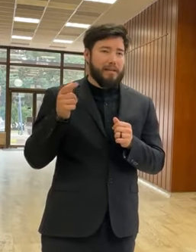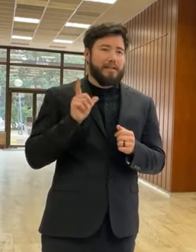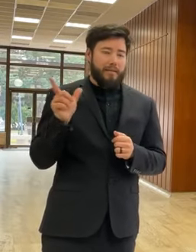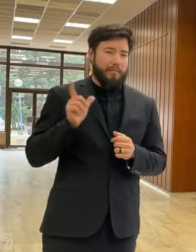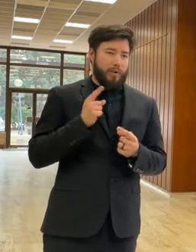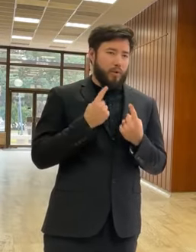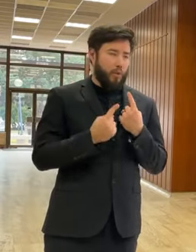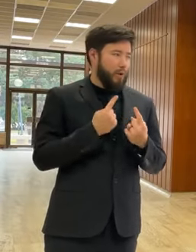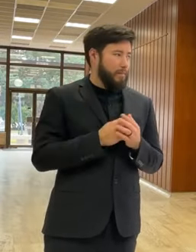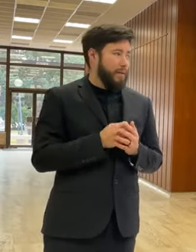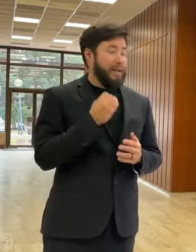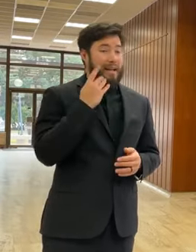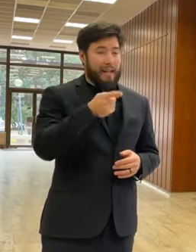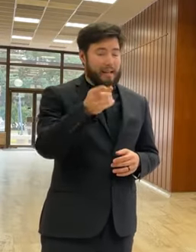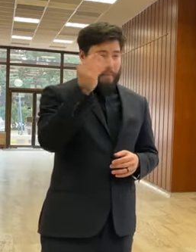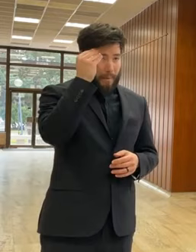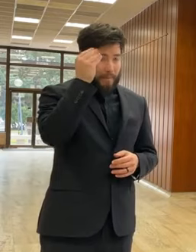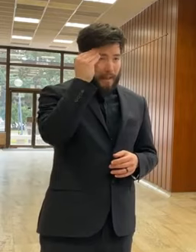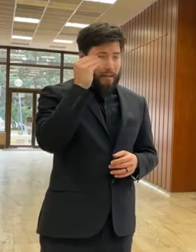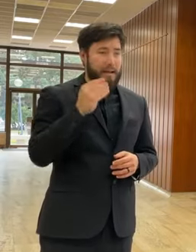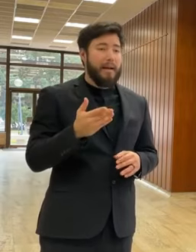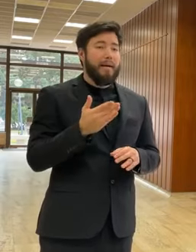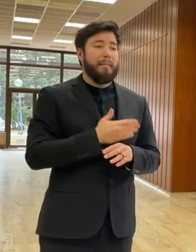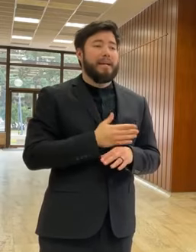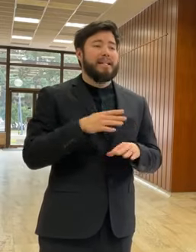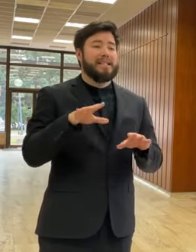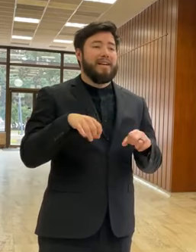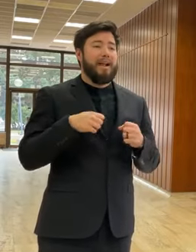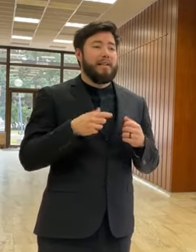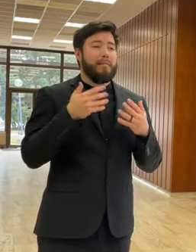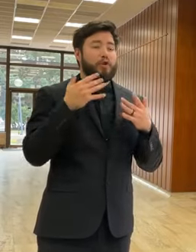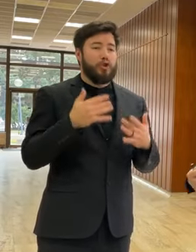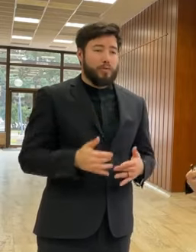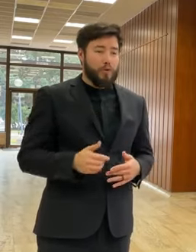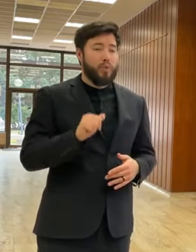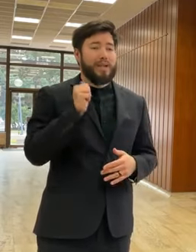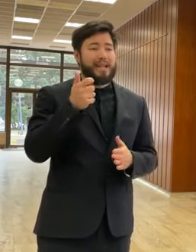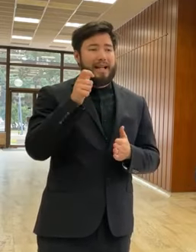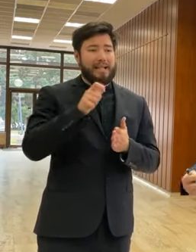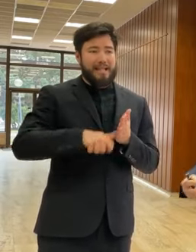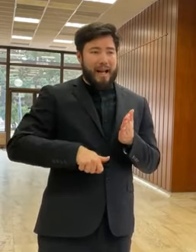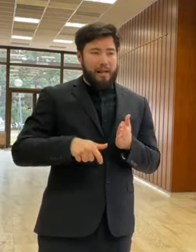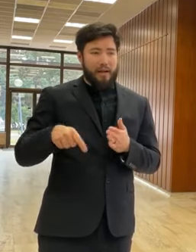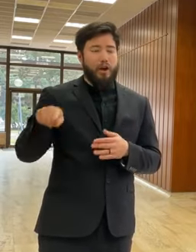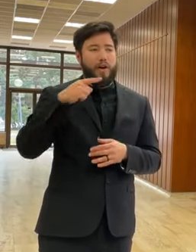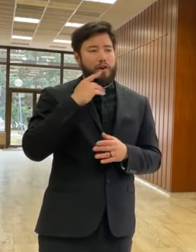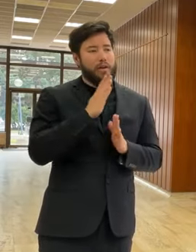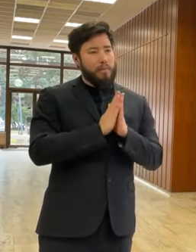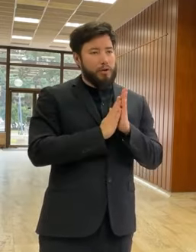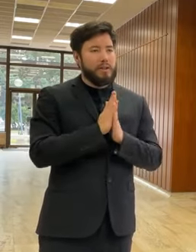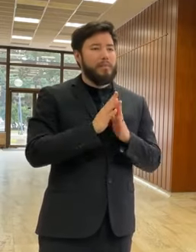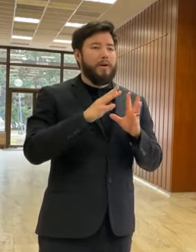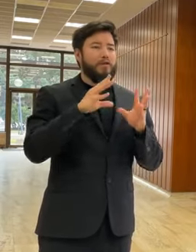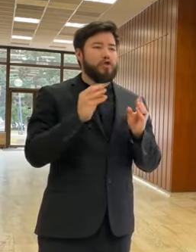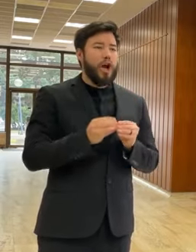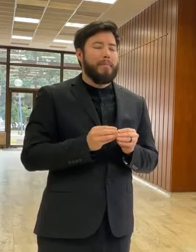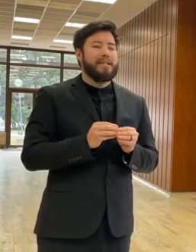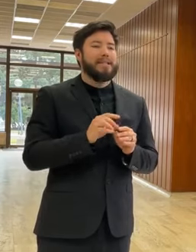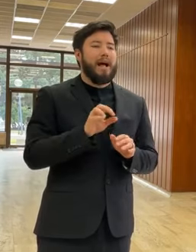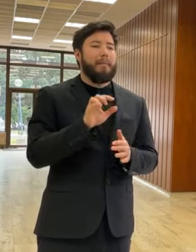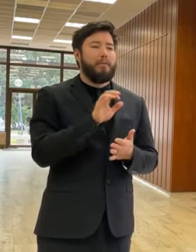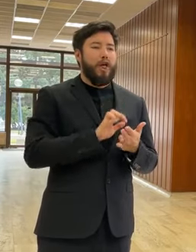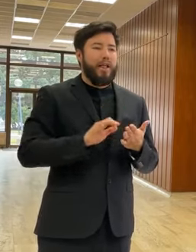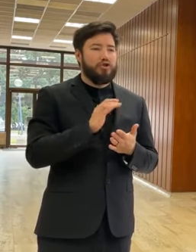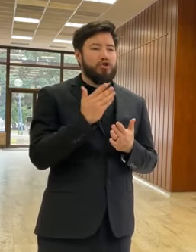Keď si pamätáte, pred schválením rozpočtu jedna zo strán povedala, že chce, aby bola rozpísaná všeobecná pokladničná